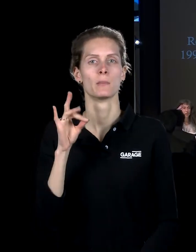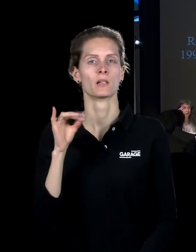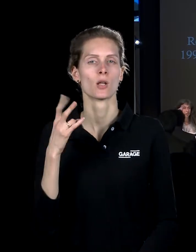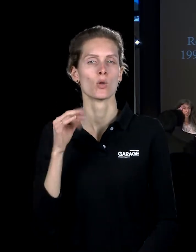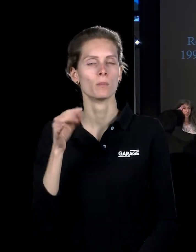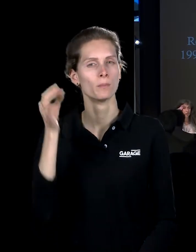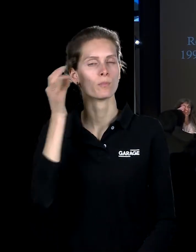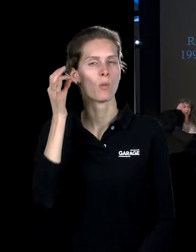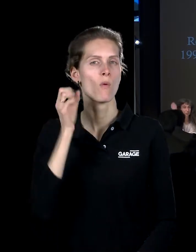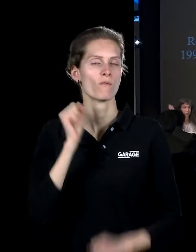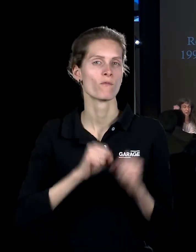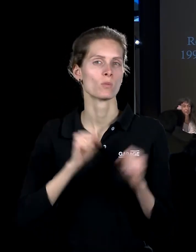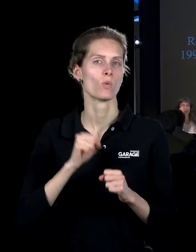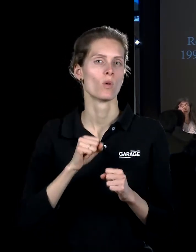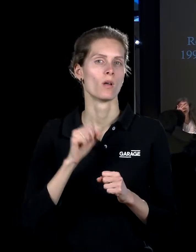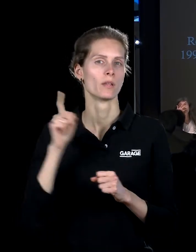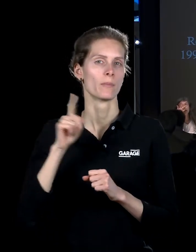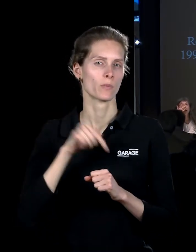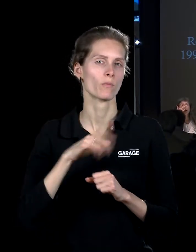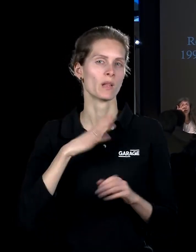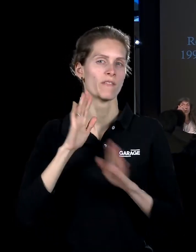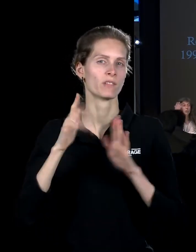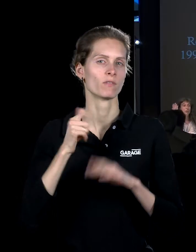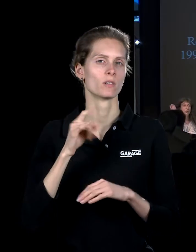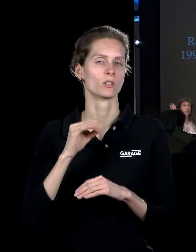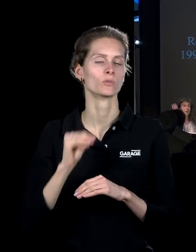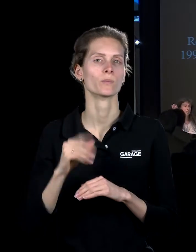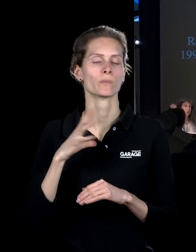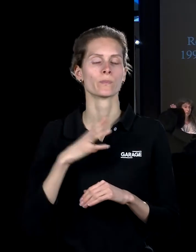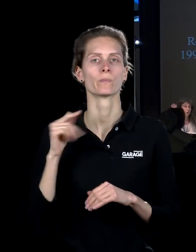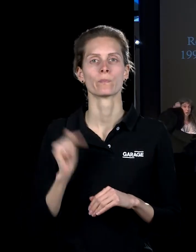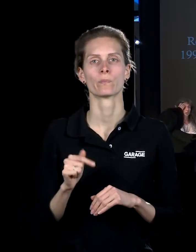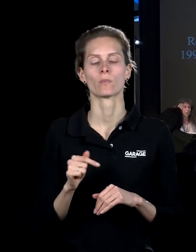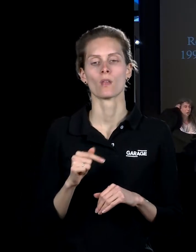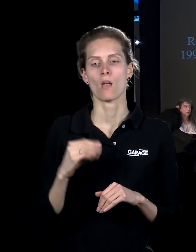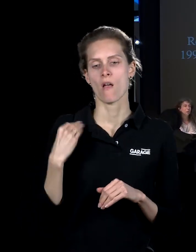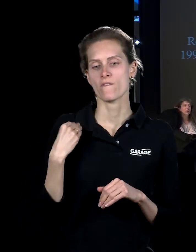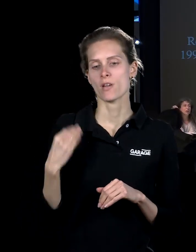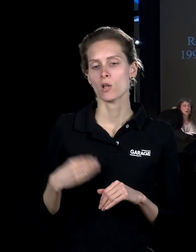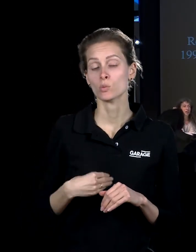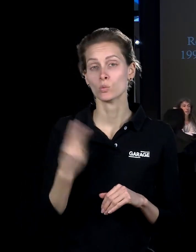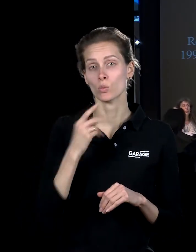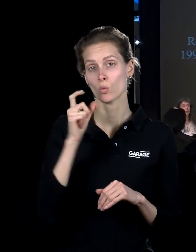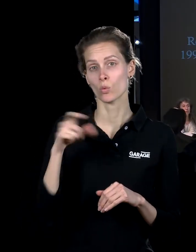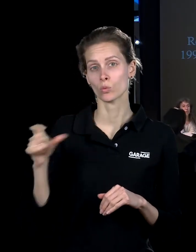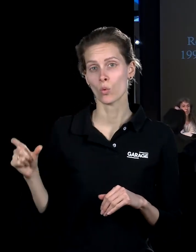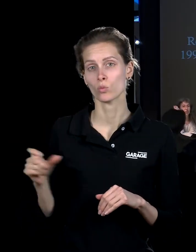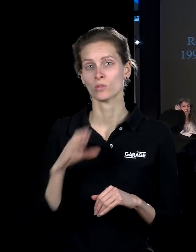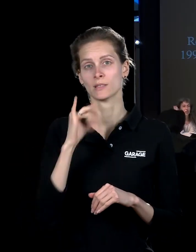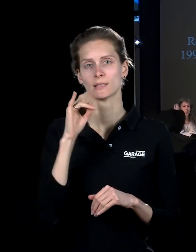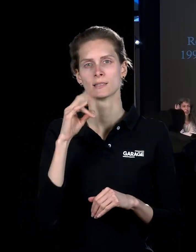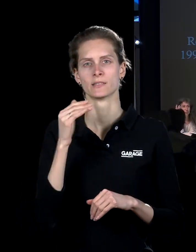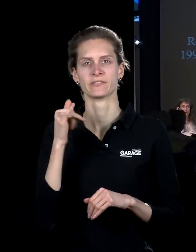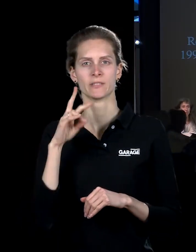быть, помните, с которым они были по выставке в гараже, это то поколение французских художников, это поколение синефилов, это